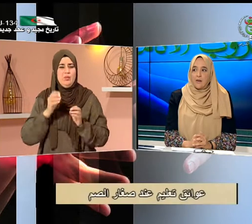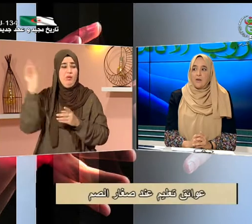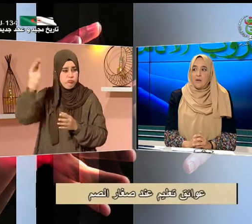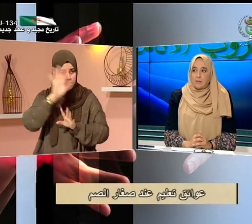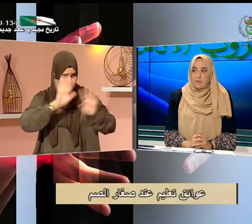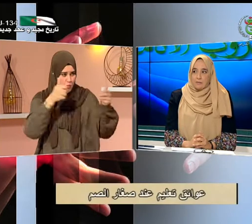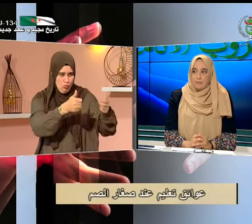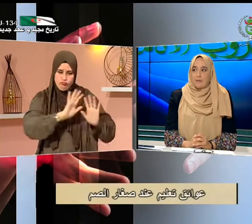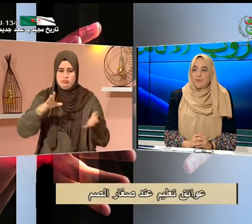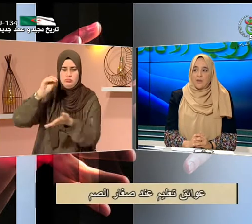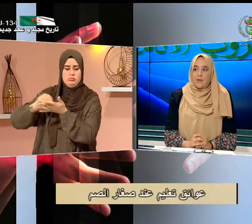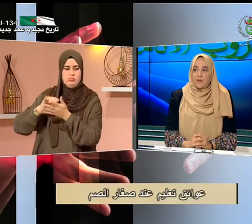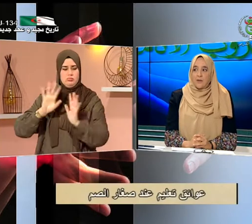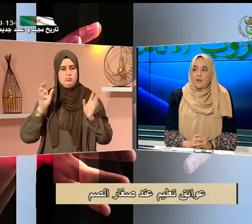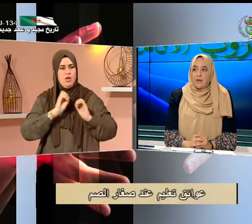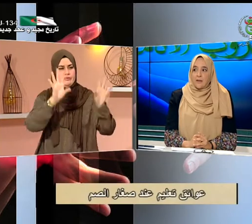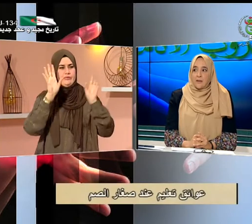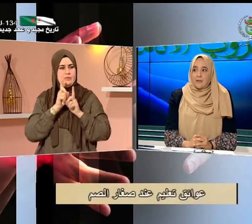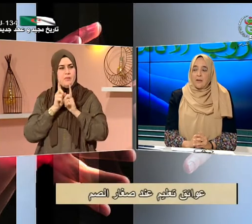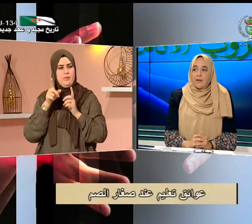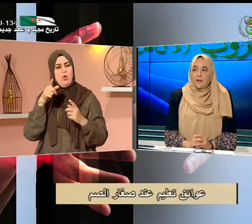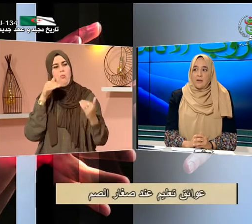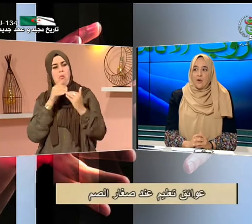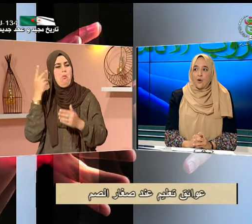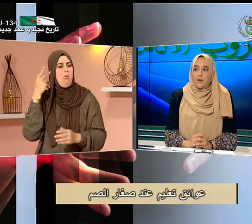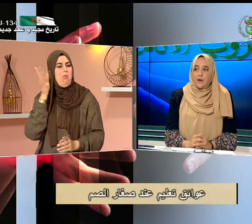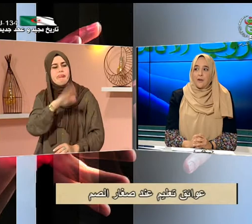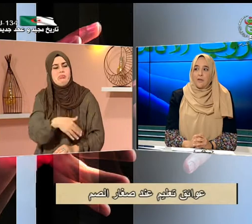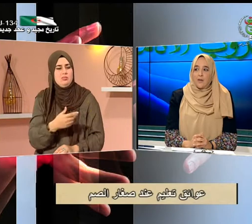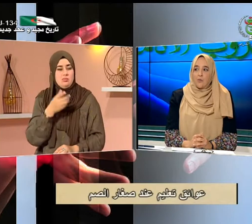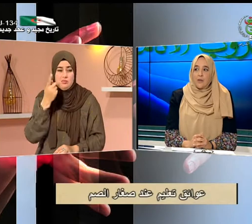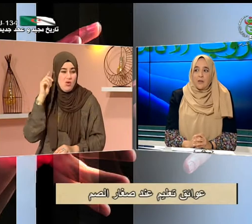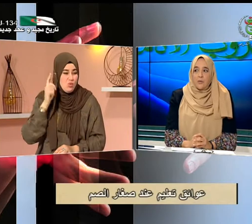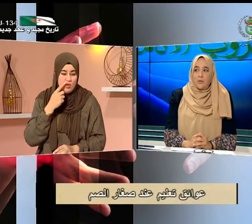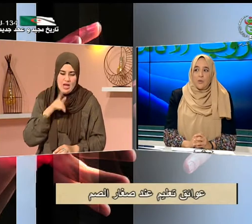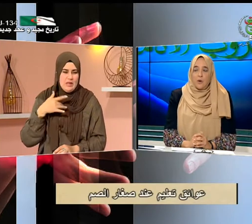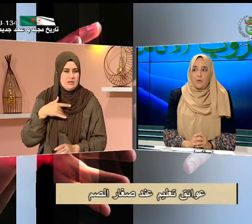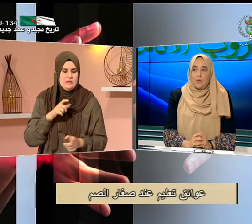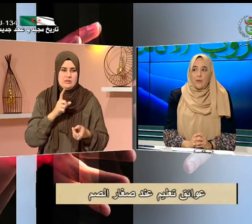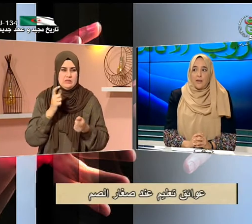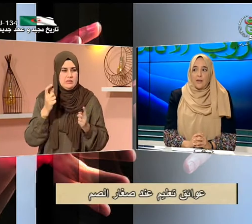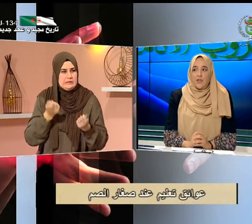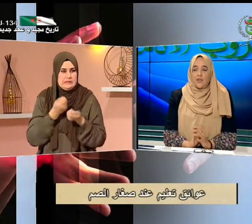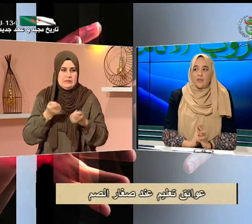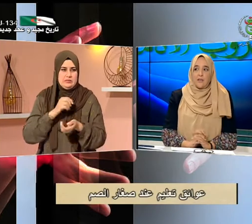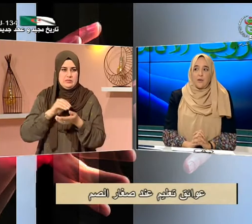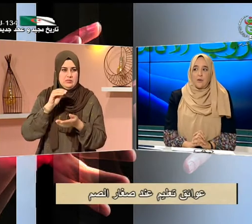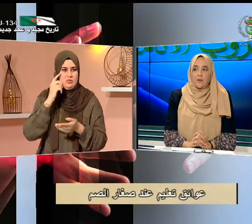مشكل كبير يعني يعطينا الحرية أن نتعلم كما نحب وما يعلم لا يقوم